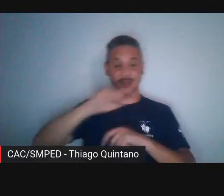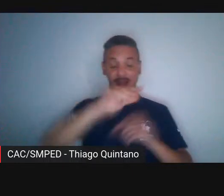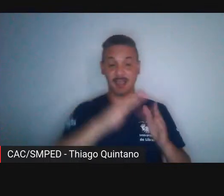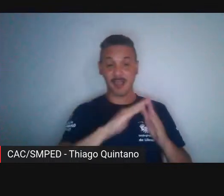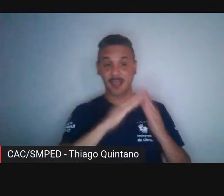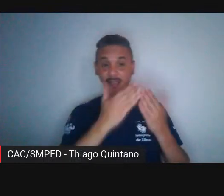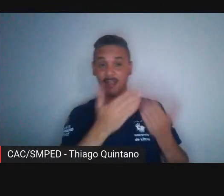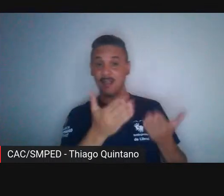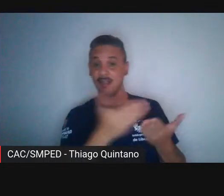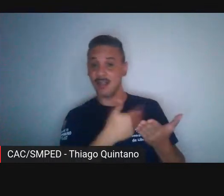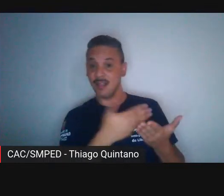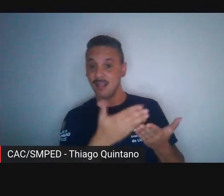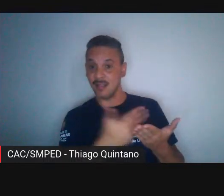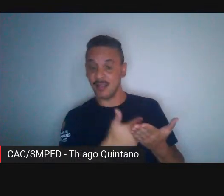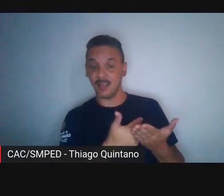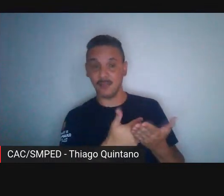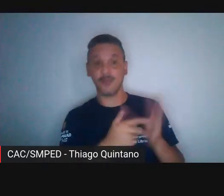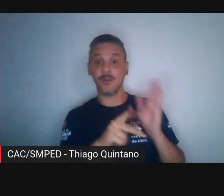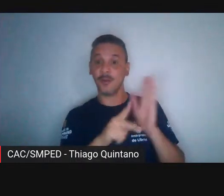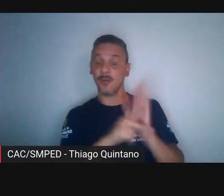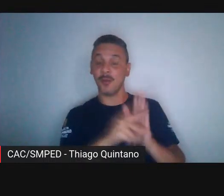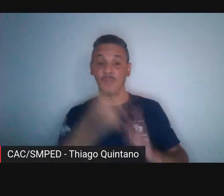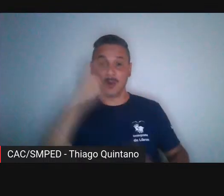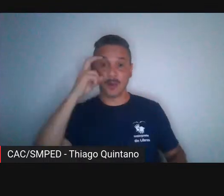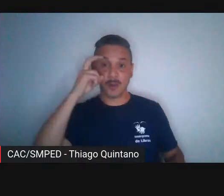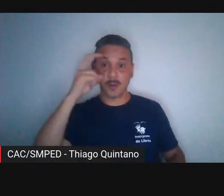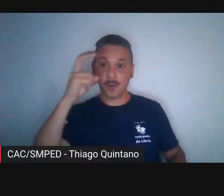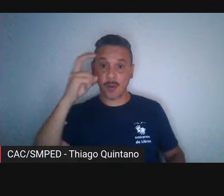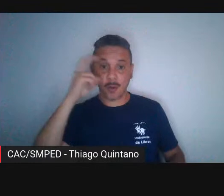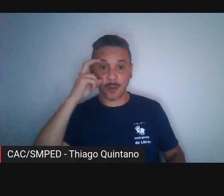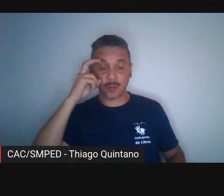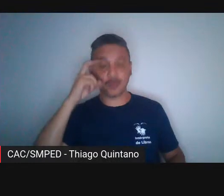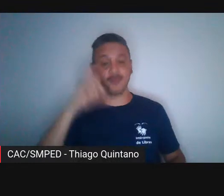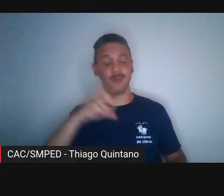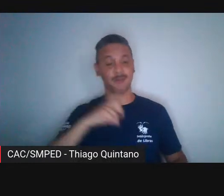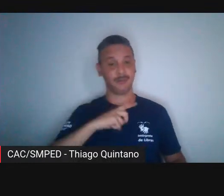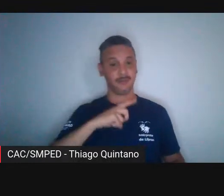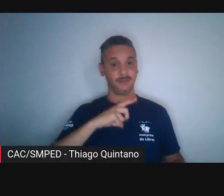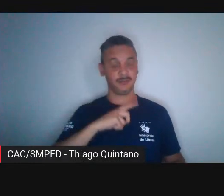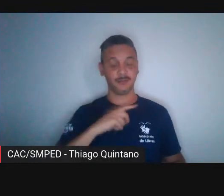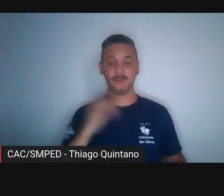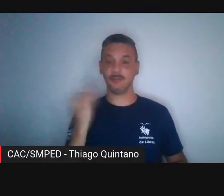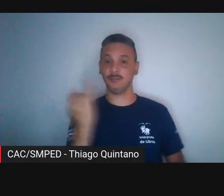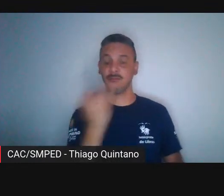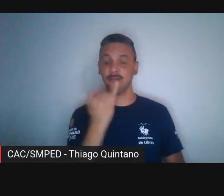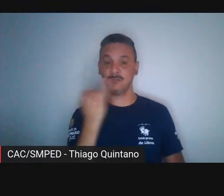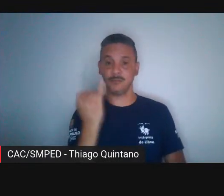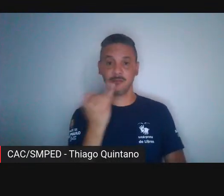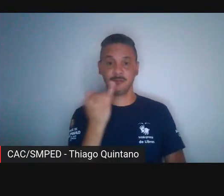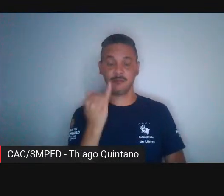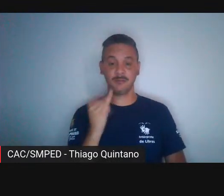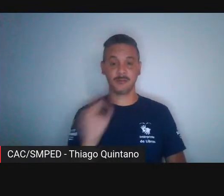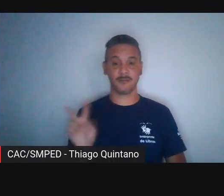obra cultural, uma obra que tem outro peso, tem outro valor.